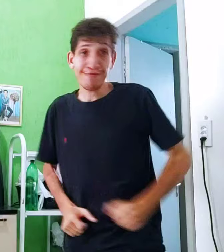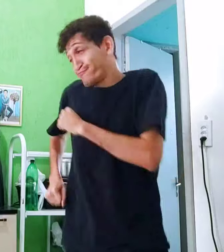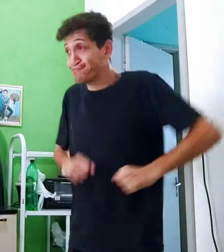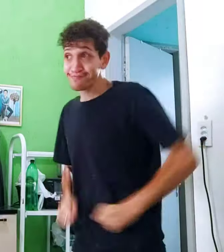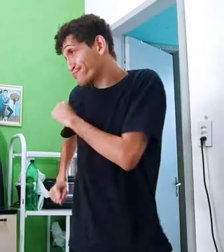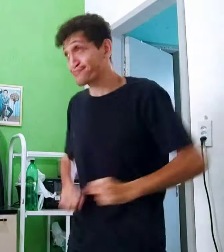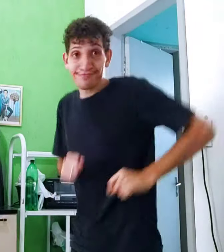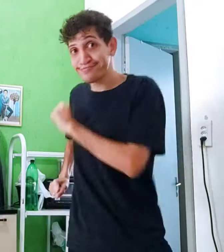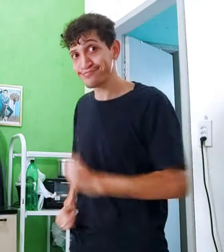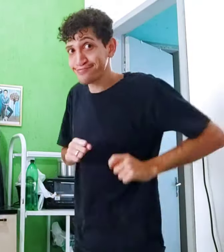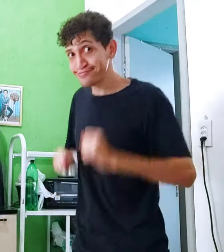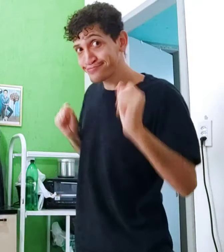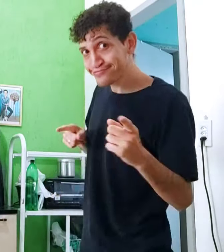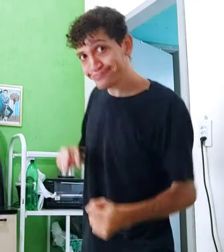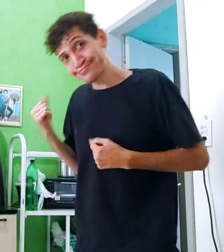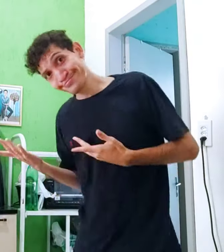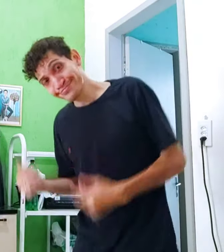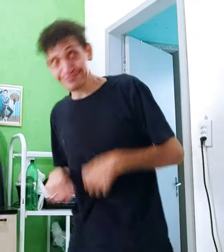Ho ho ho ho ho ho!